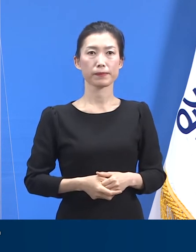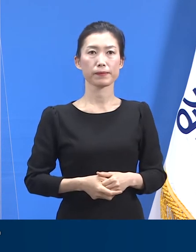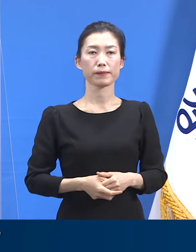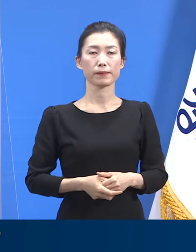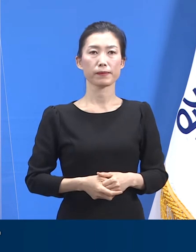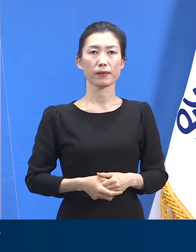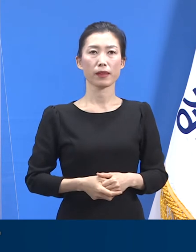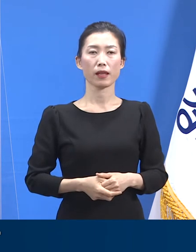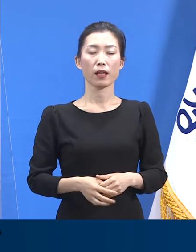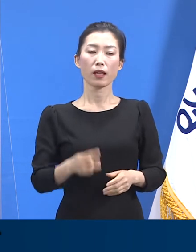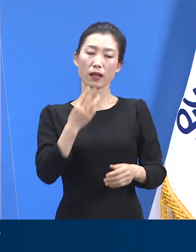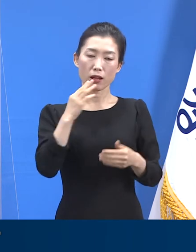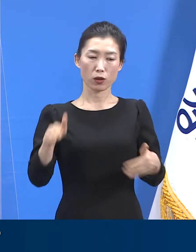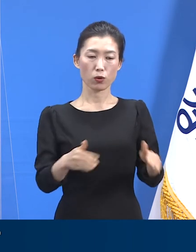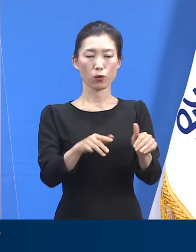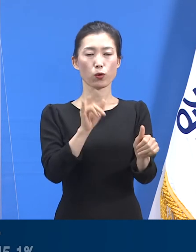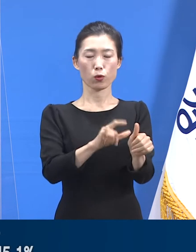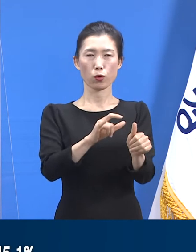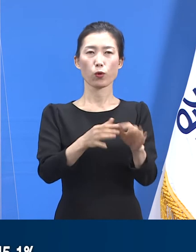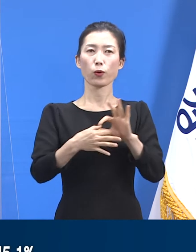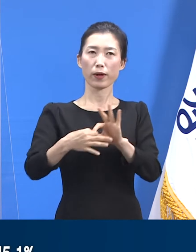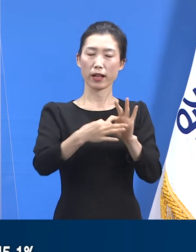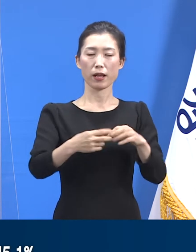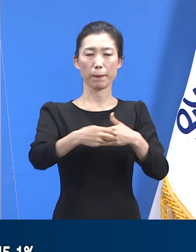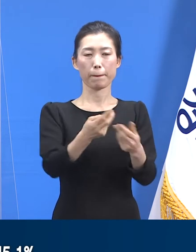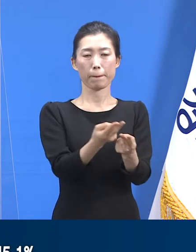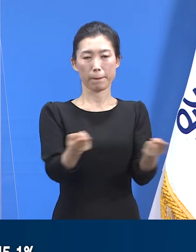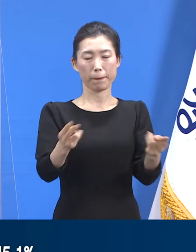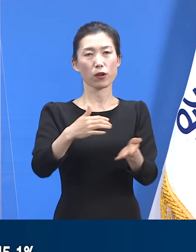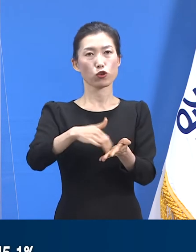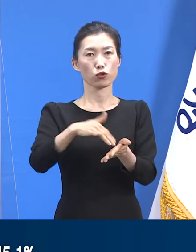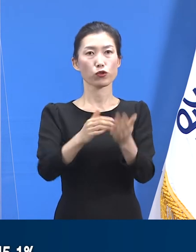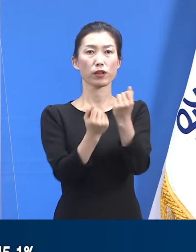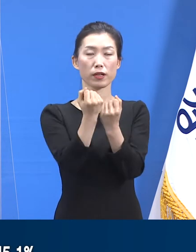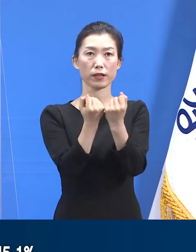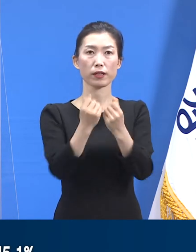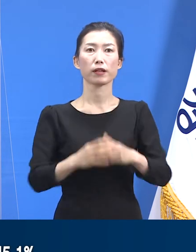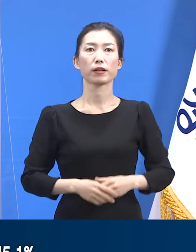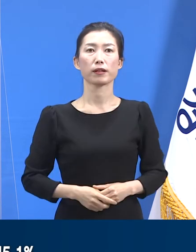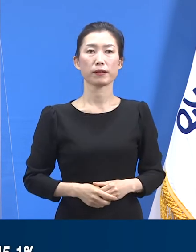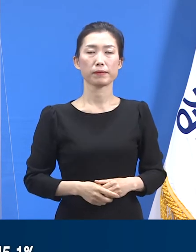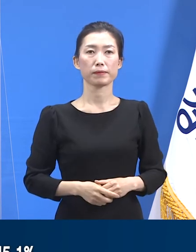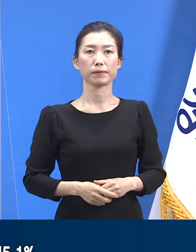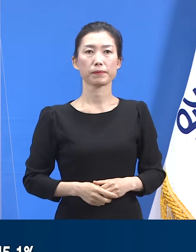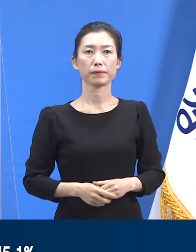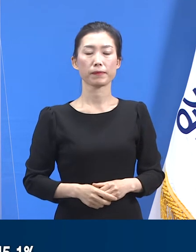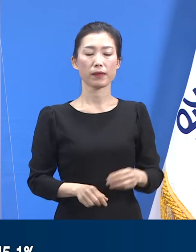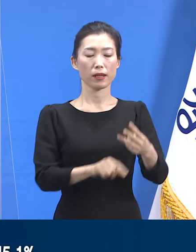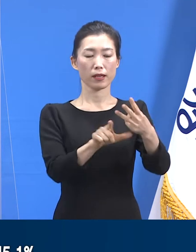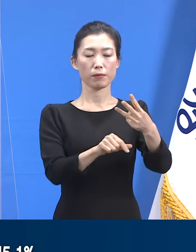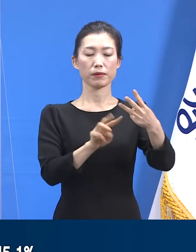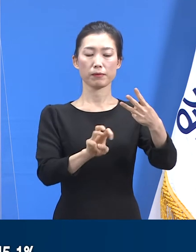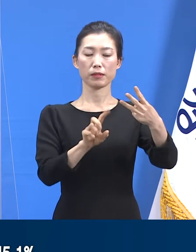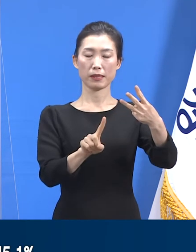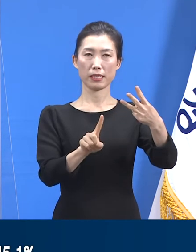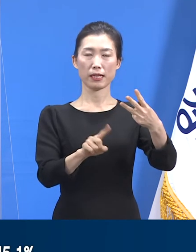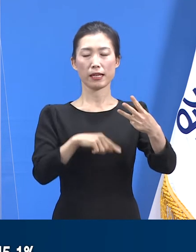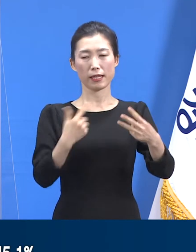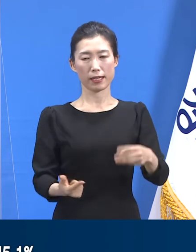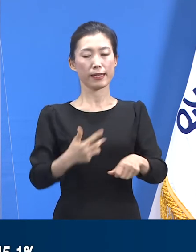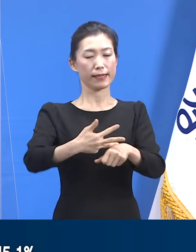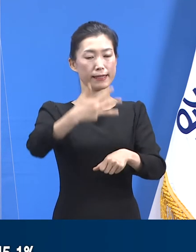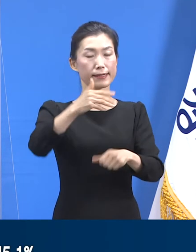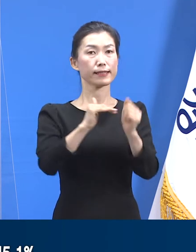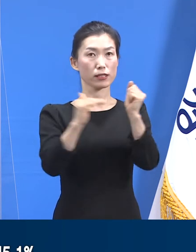경기도 코로나19 병상 운용 현황에 대해 말씀드리겠습니다. 3월 31일 20시 기준